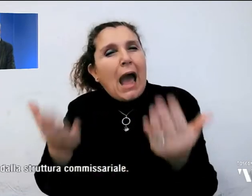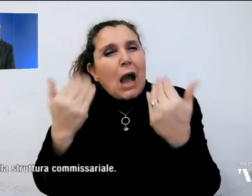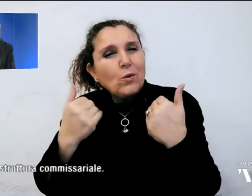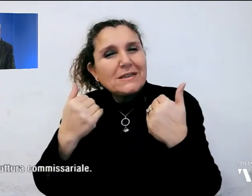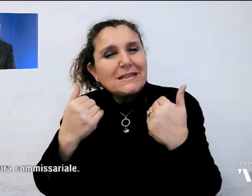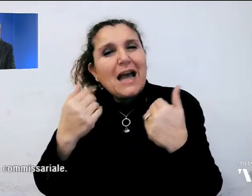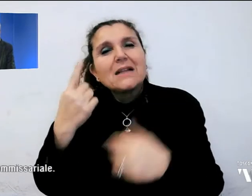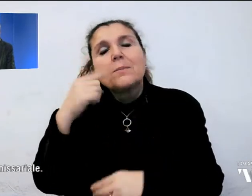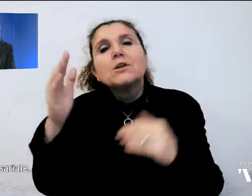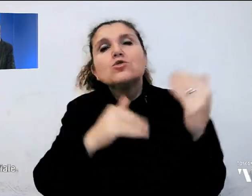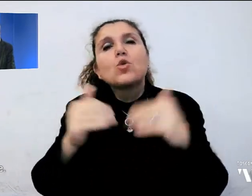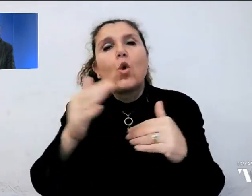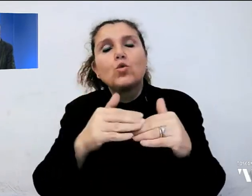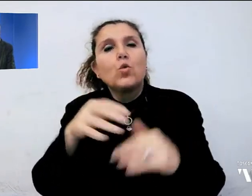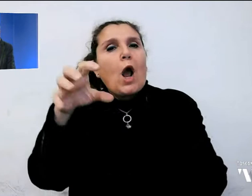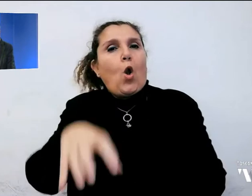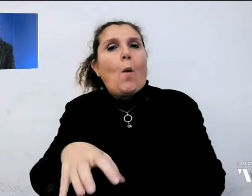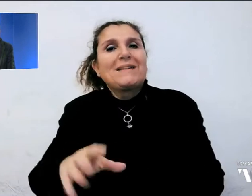struttura commissariale.